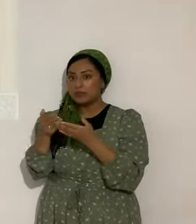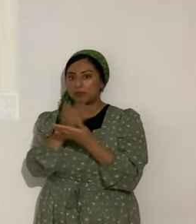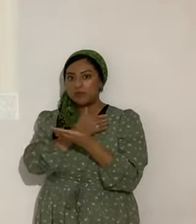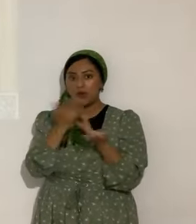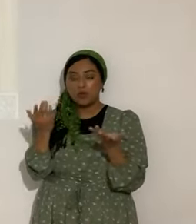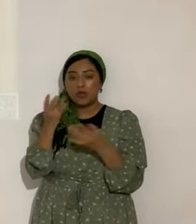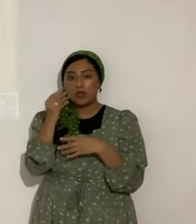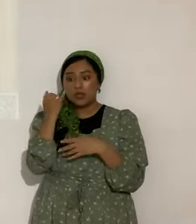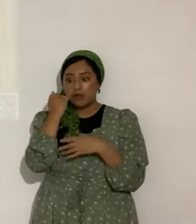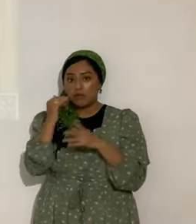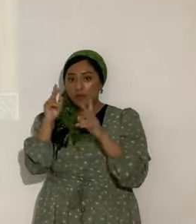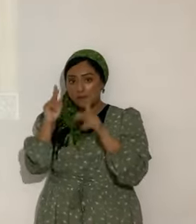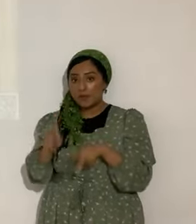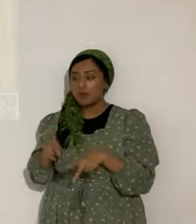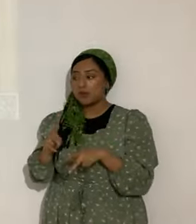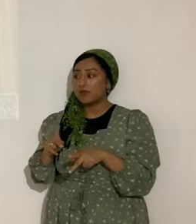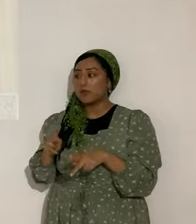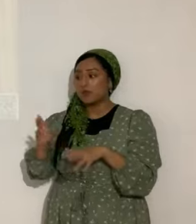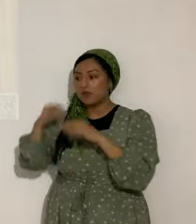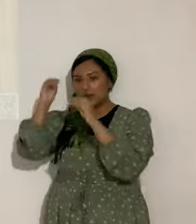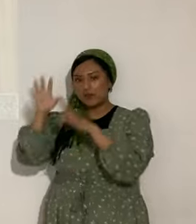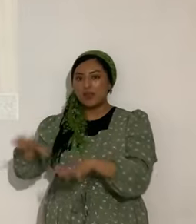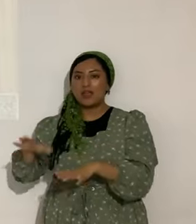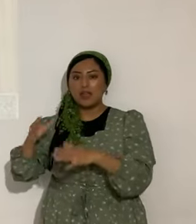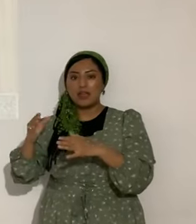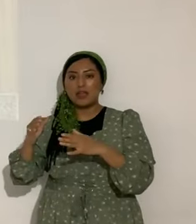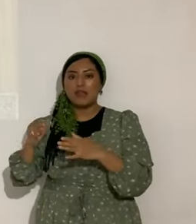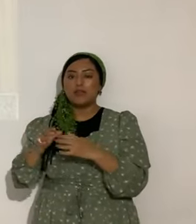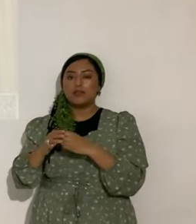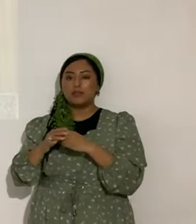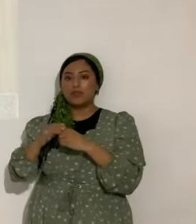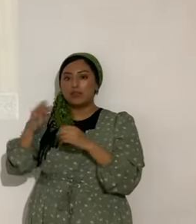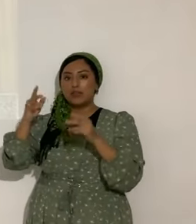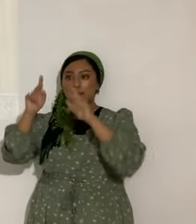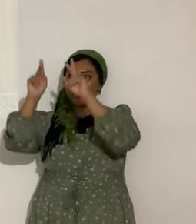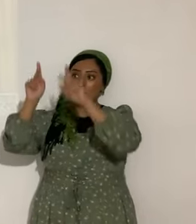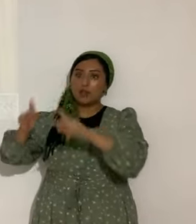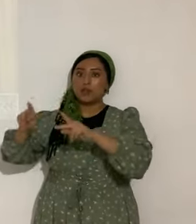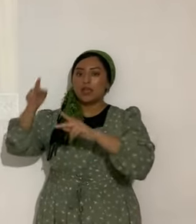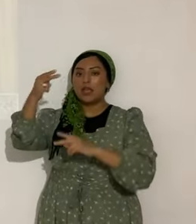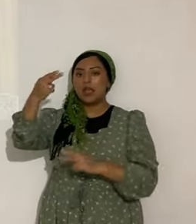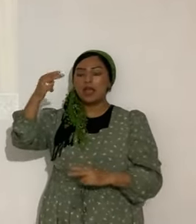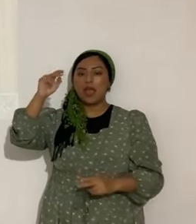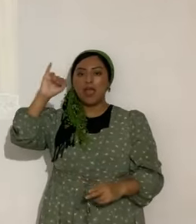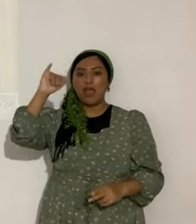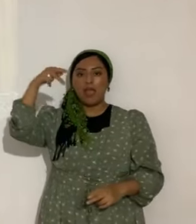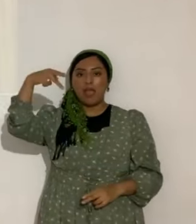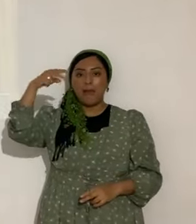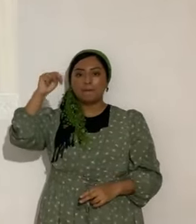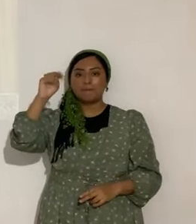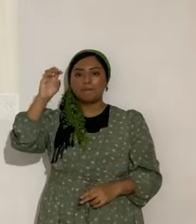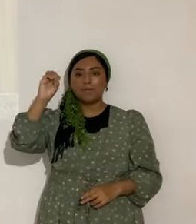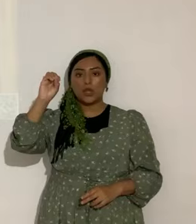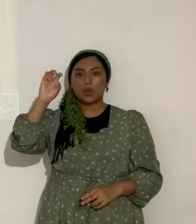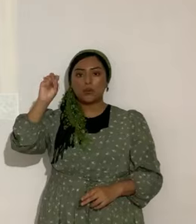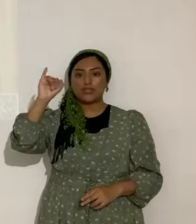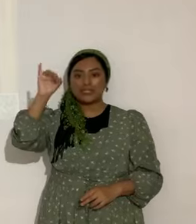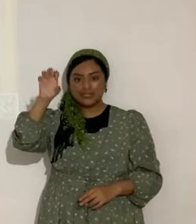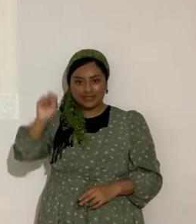la persona que hipnotiza en los espectáculos que hay. Viene el hipnotista fulano. Y hace que las personas hagan mil ridiculeces.